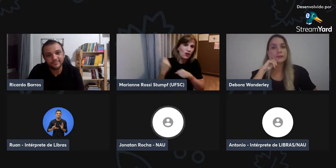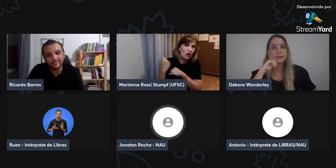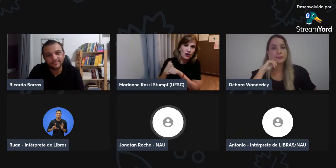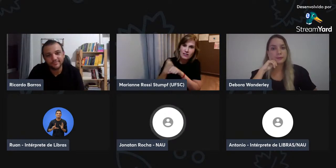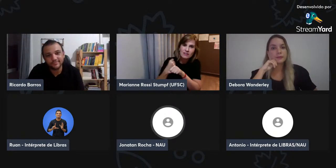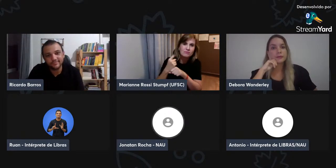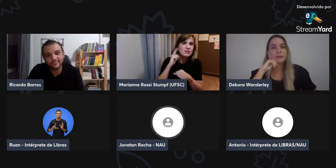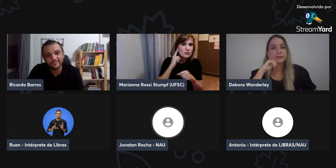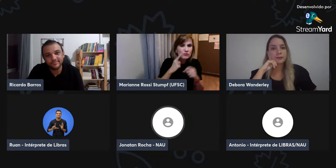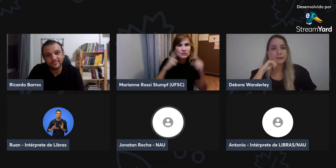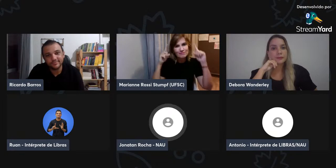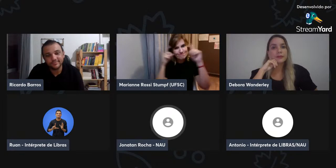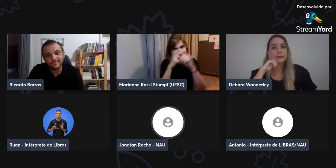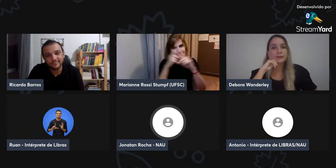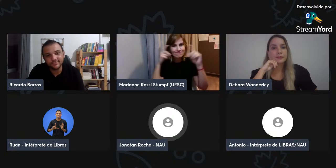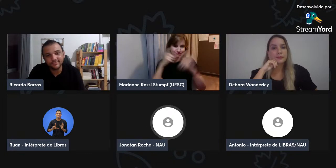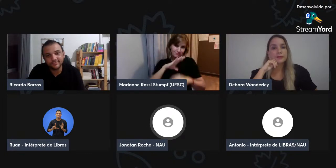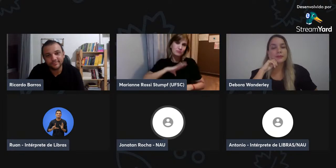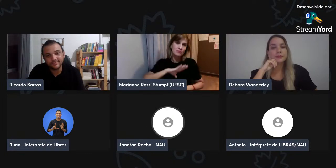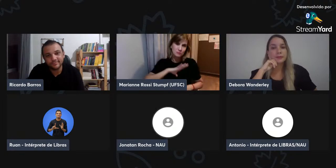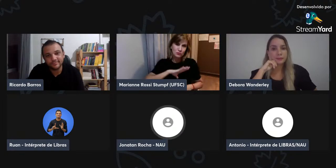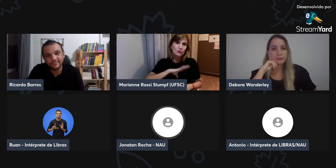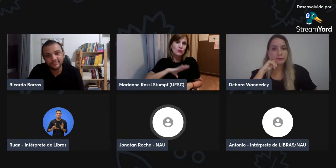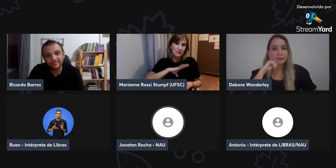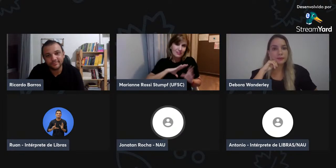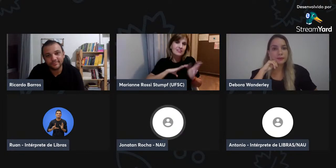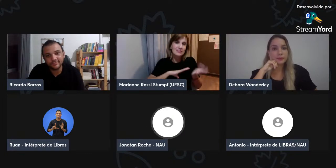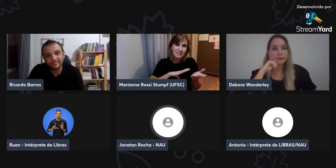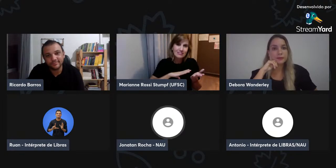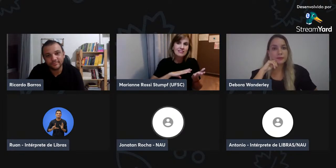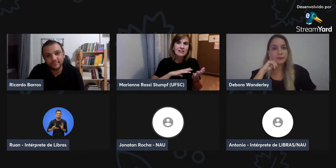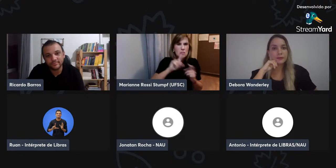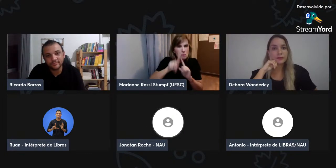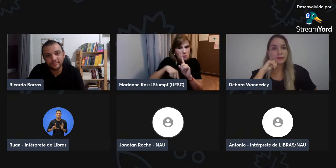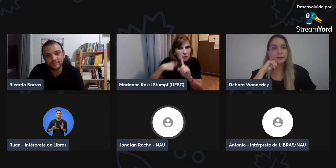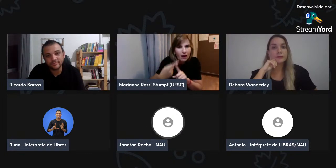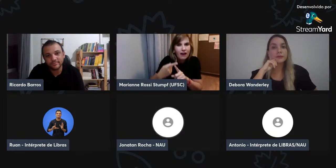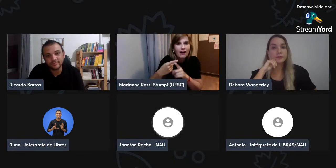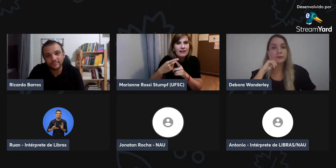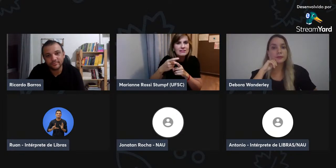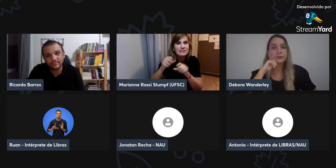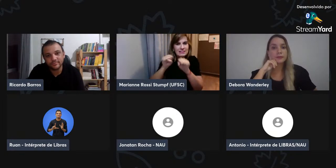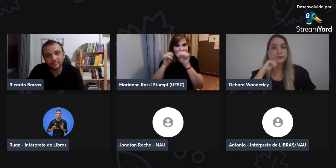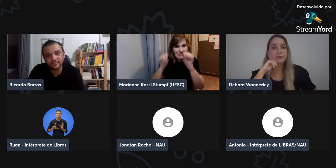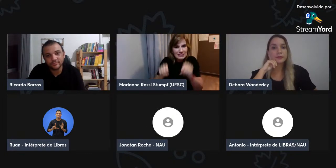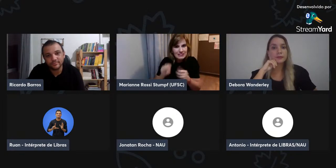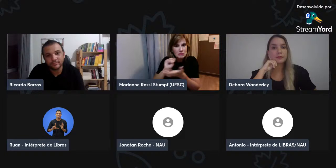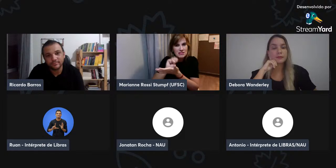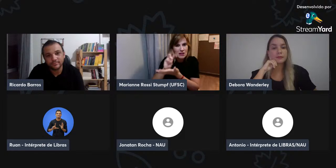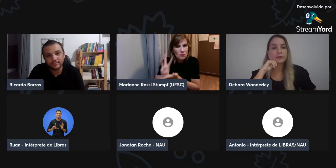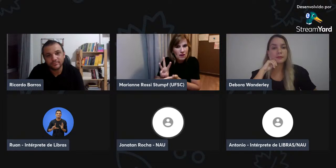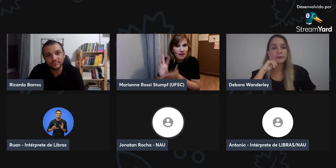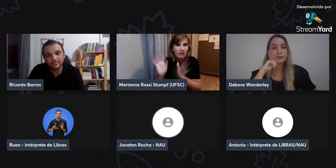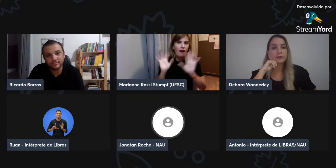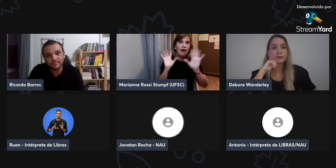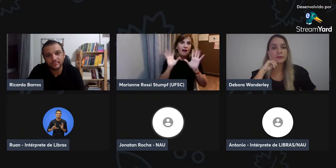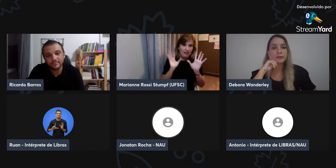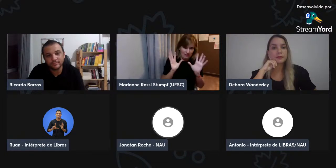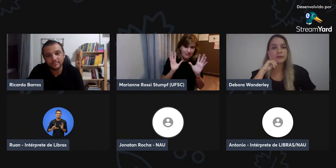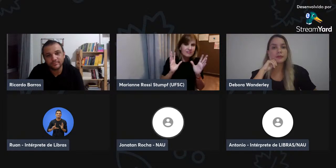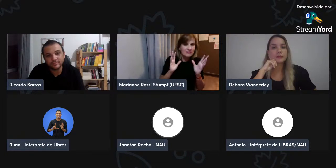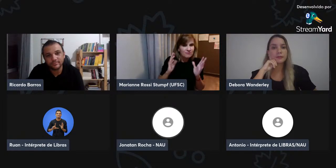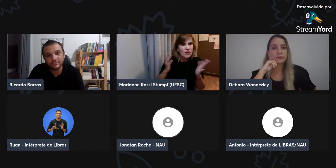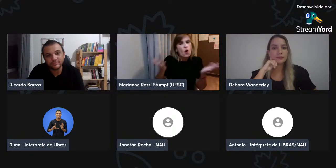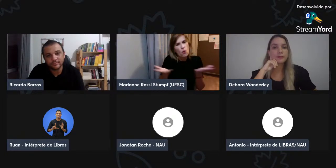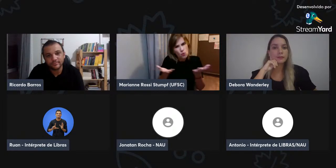o surdo normalmente tem o básico do português para escrever e tem dificuldade a se expressar por escrito, então, mais com